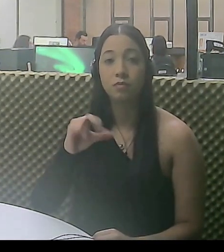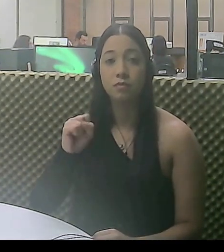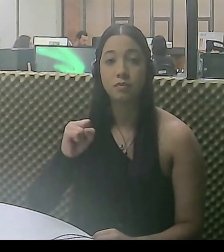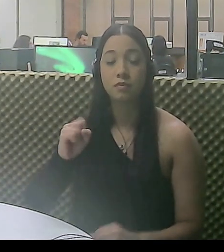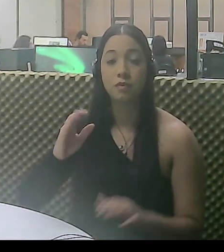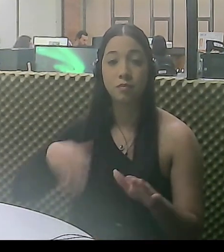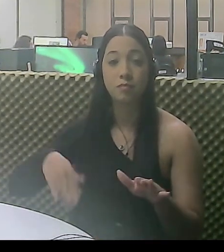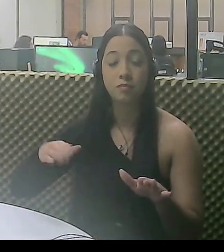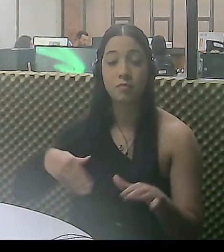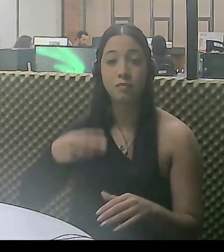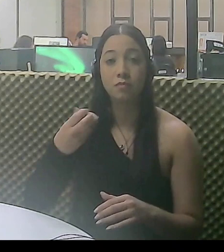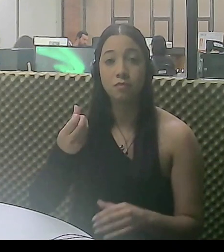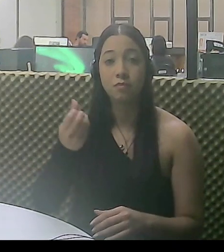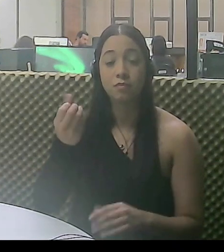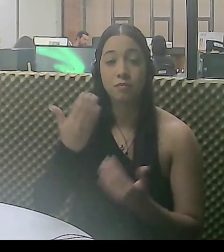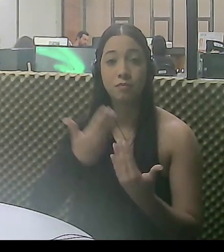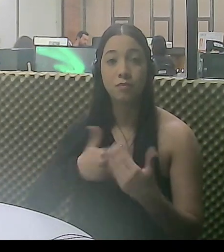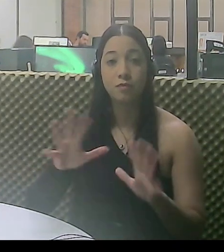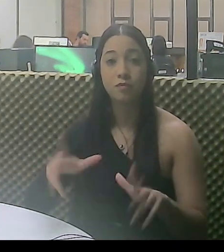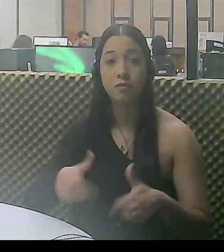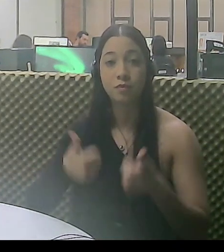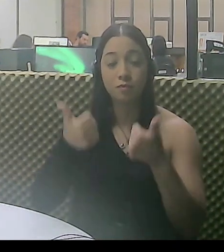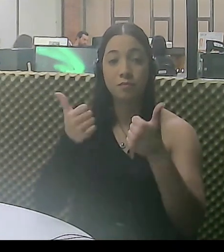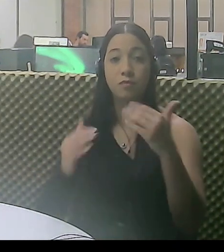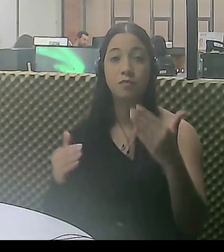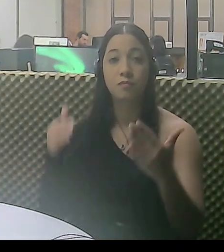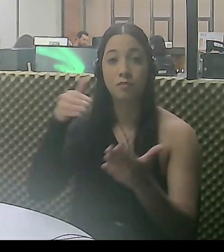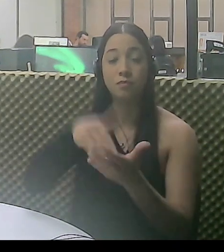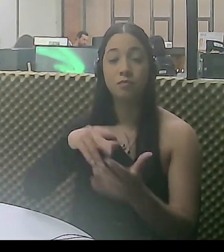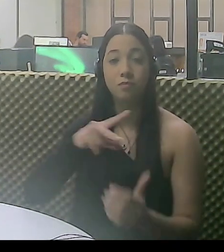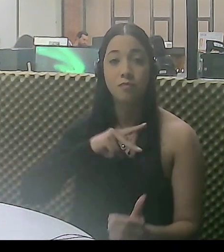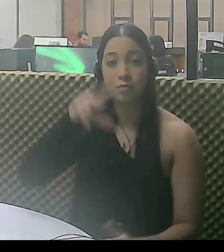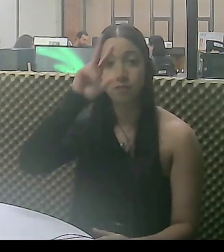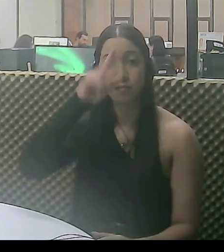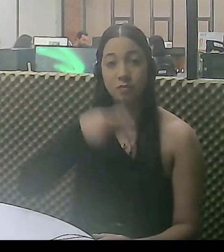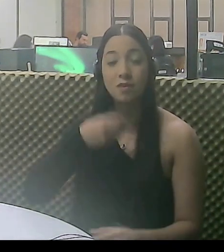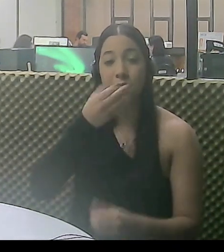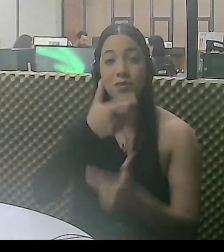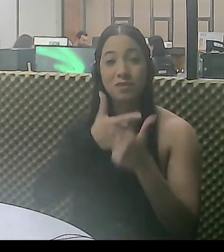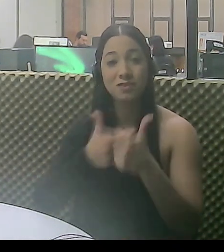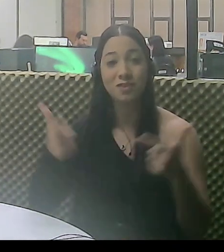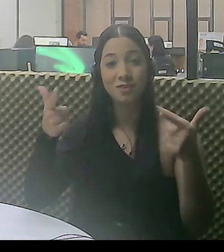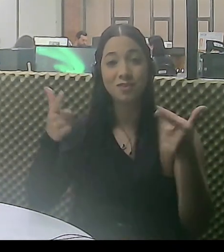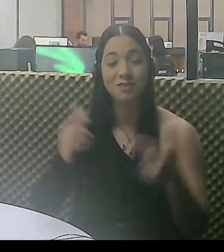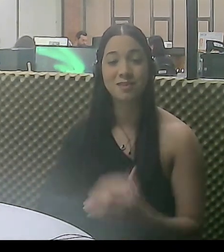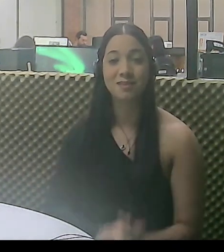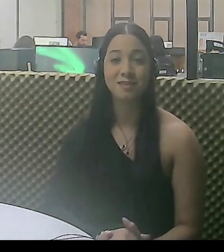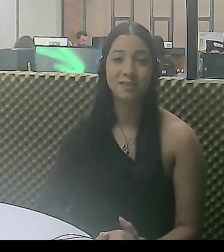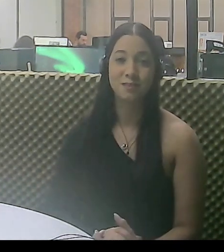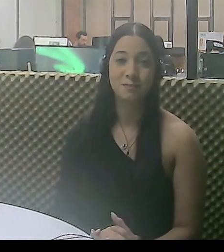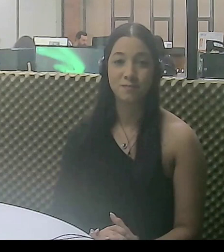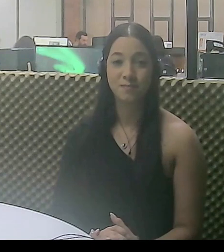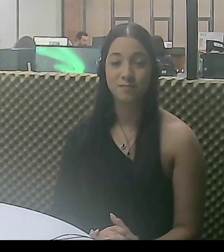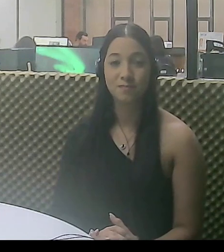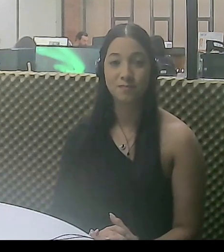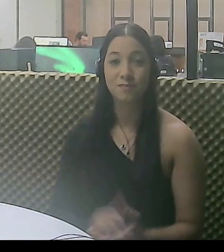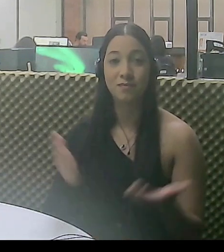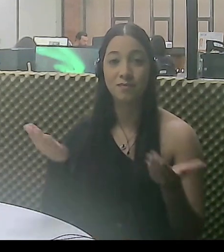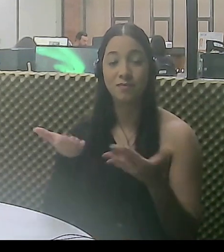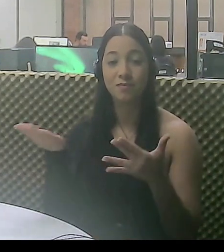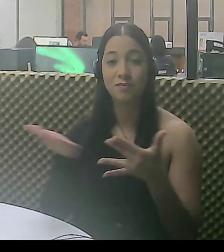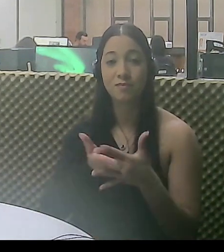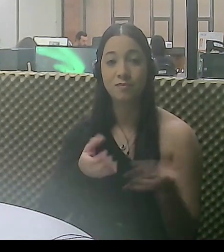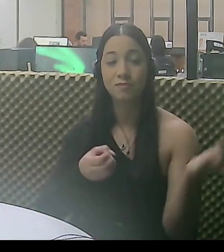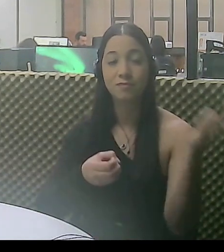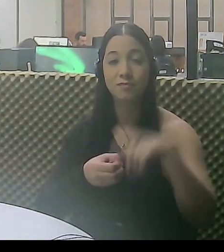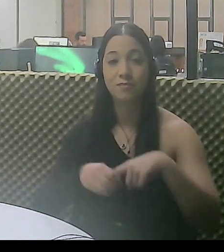6 provas e melhorou todas as suas marcas pessoais. Boa sorte, Vicente! Agora vamos para um